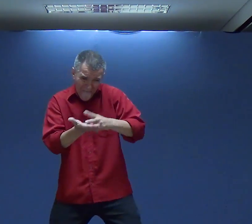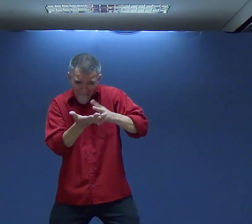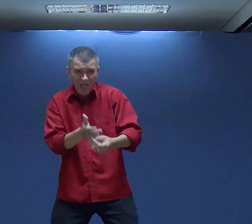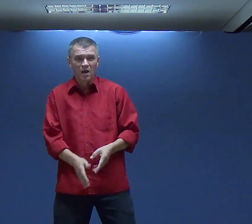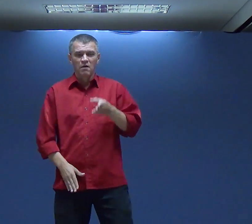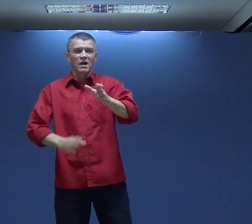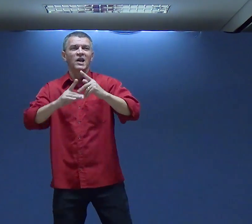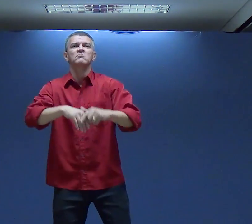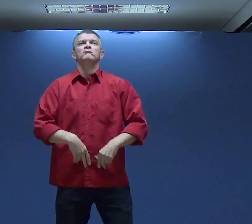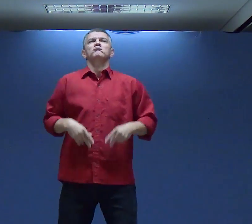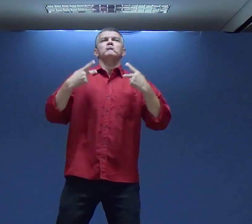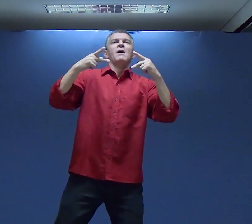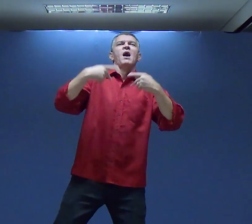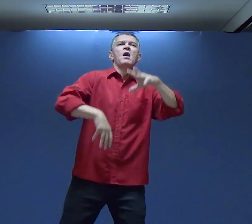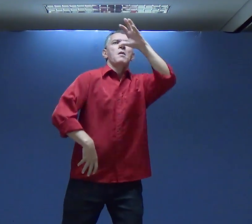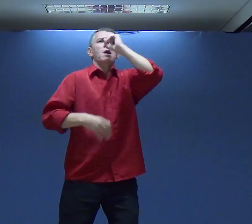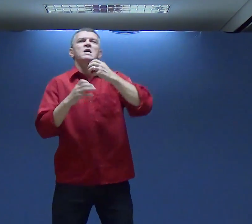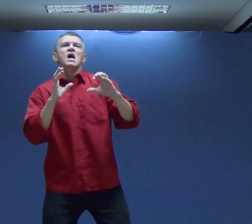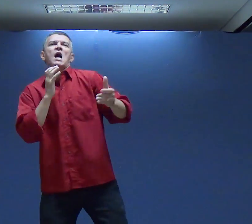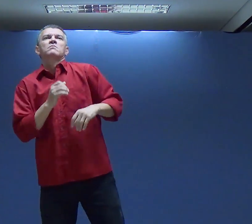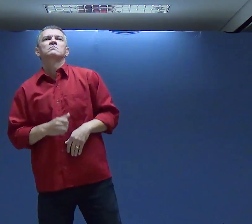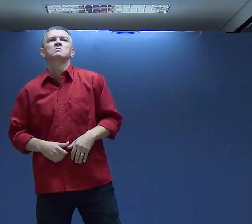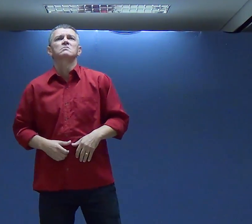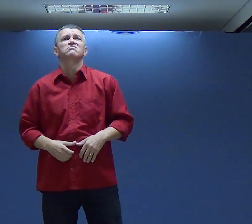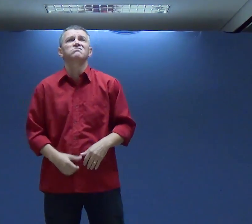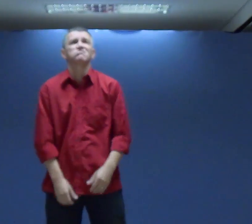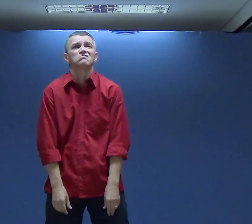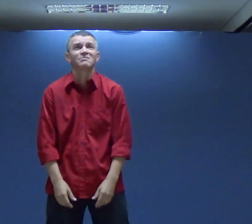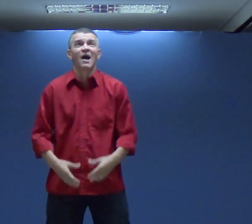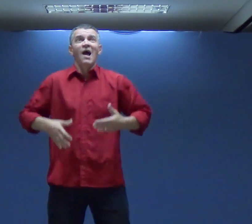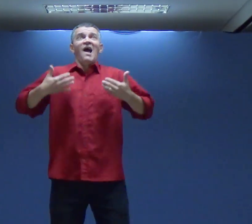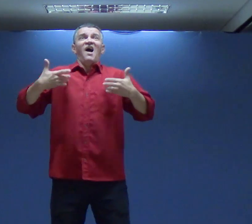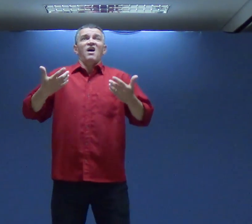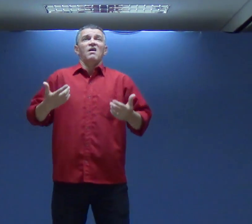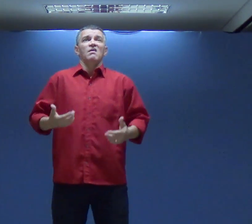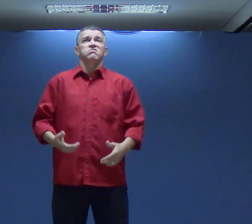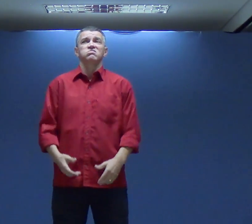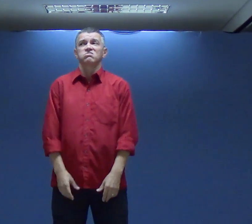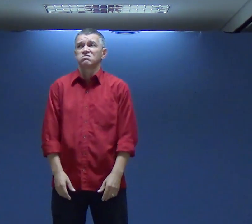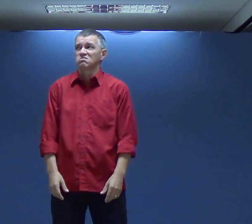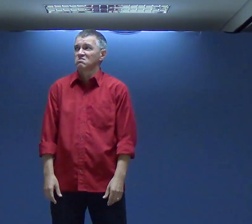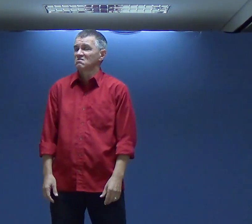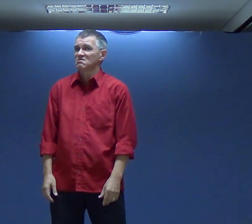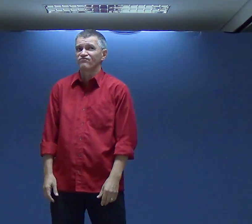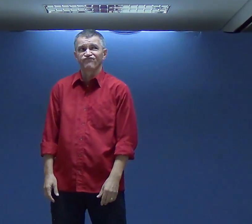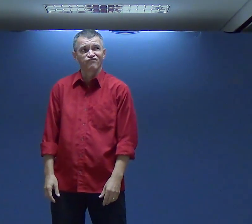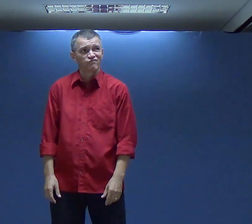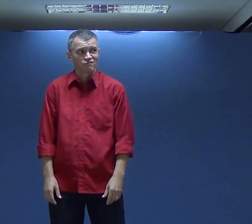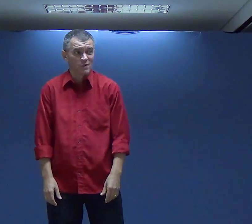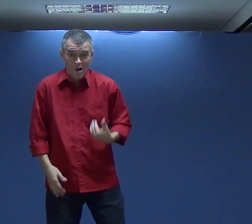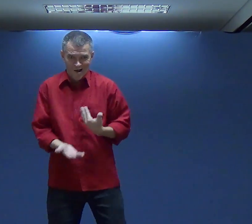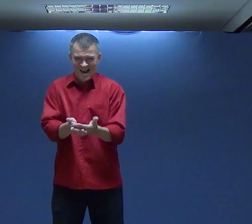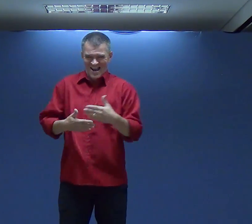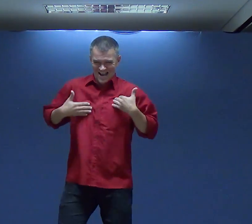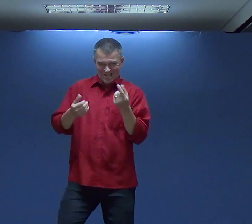Pensando Que difícil Não consigo nem dormir Até para Fazer as minhas coisas No meu dia a dia É